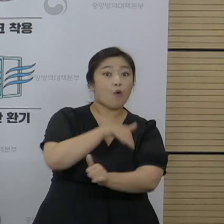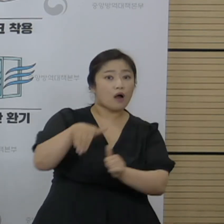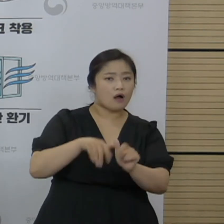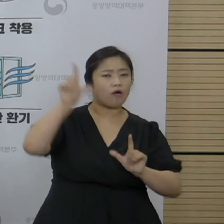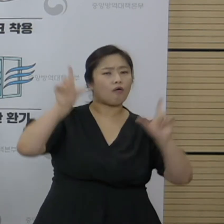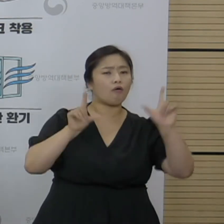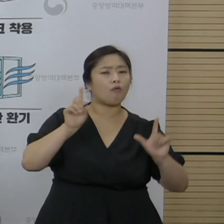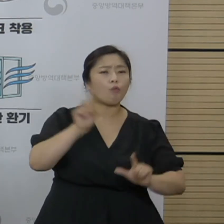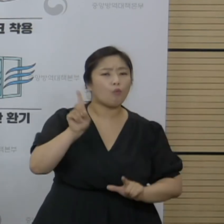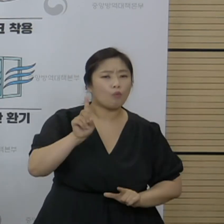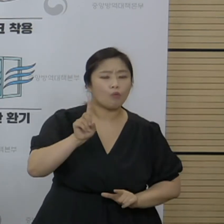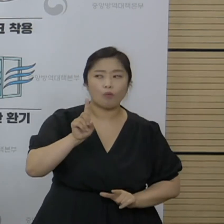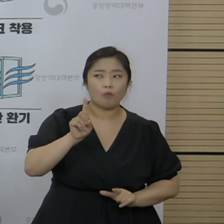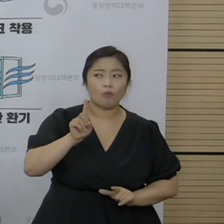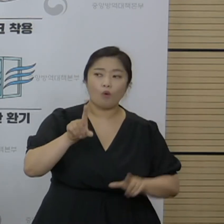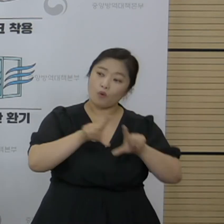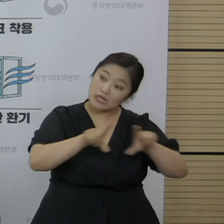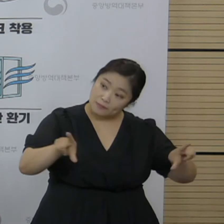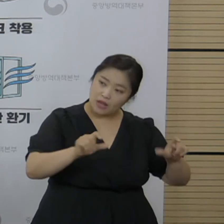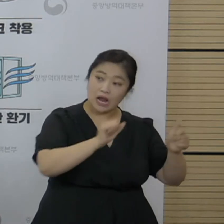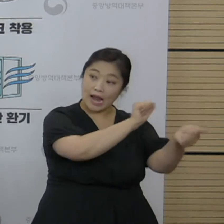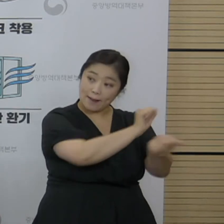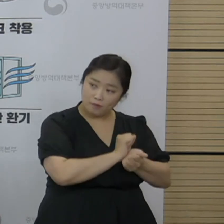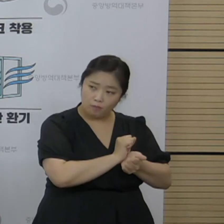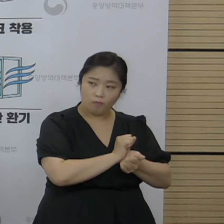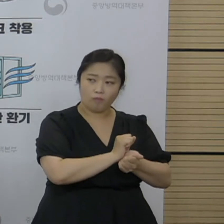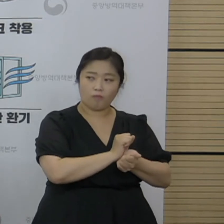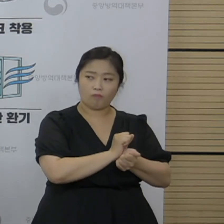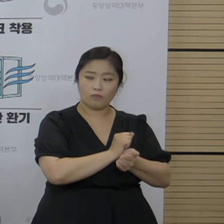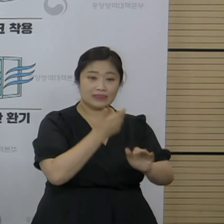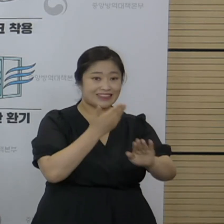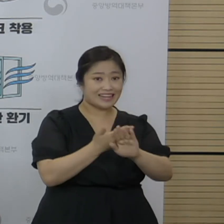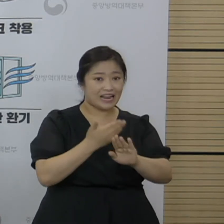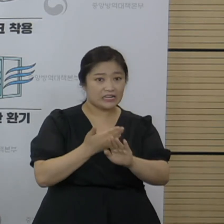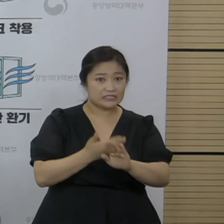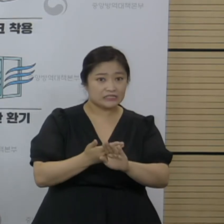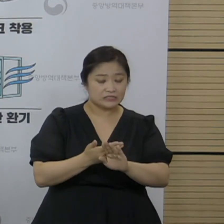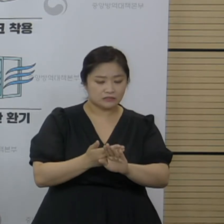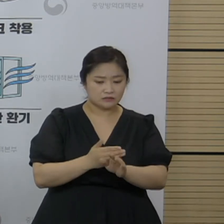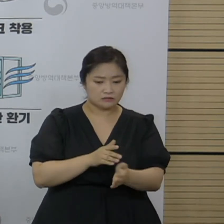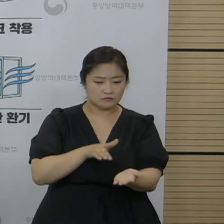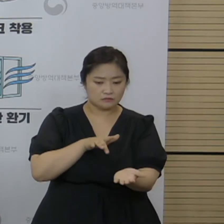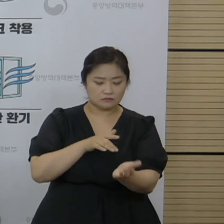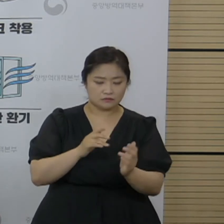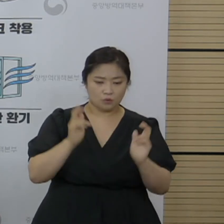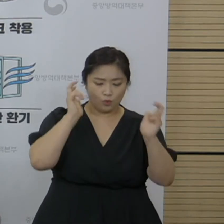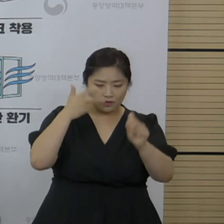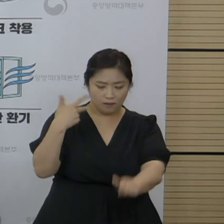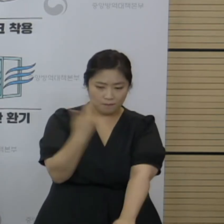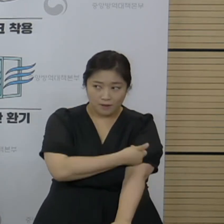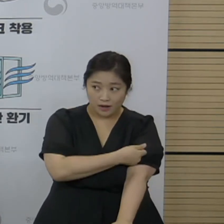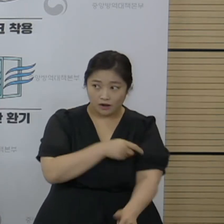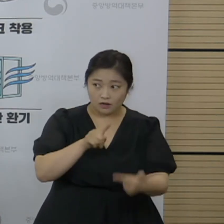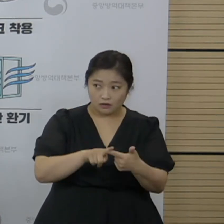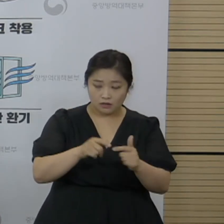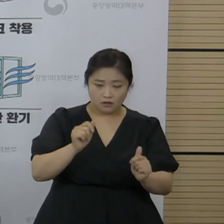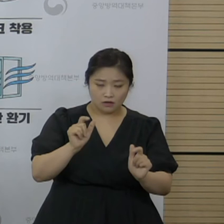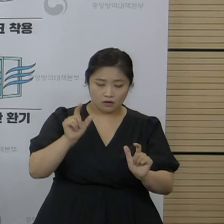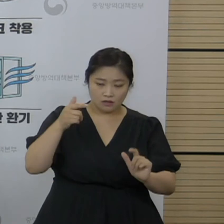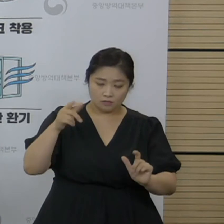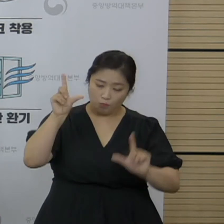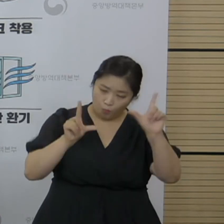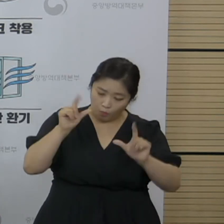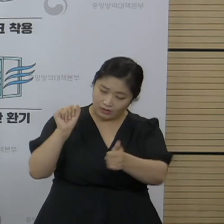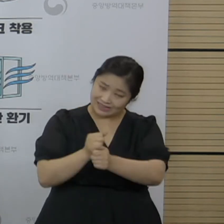어떤 상태인지, 일반적인 감염이나 다른 백신의 돌파 감염 양상과는 어떻게 다른지, 또 혹시 보충 설명